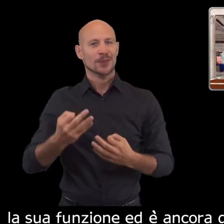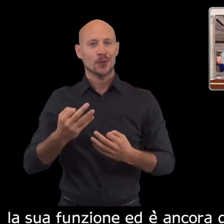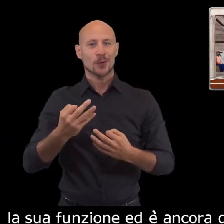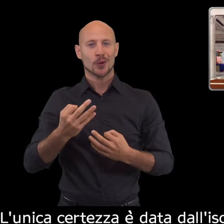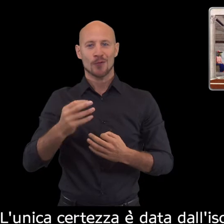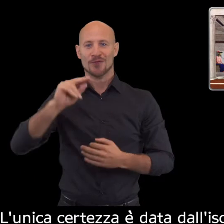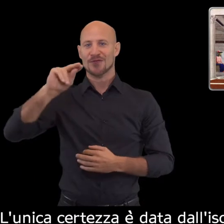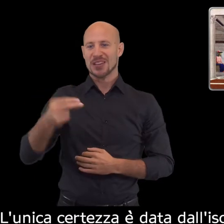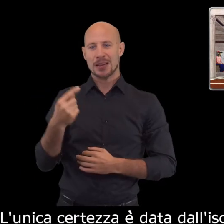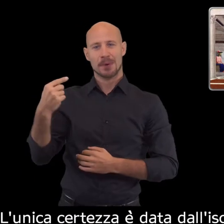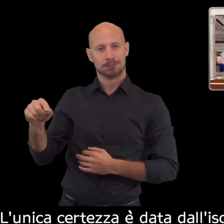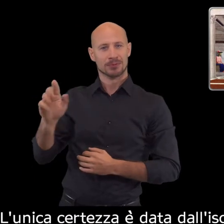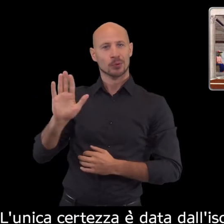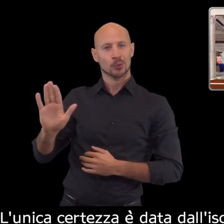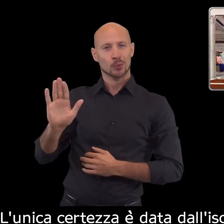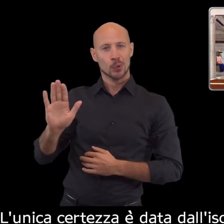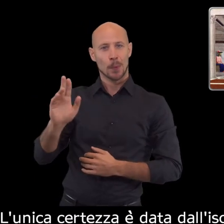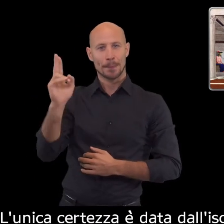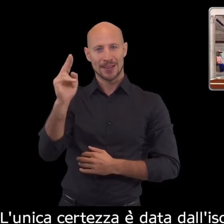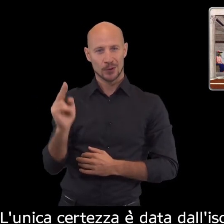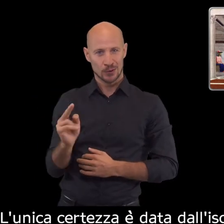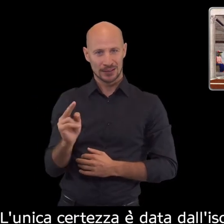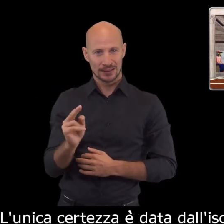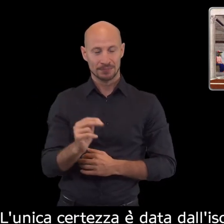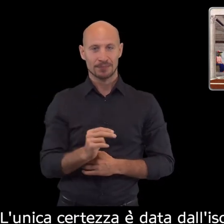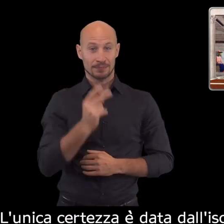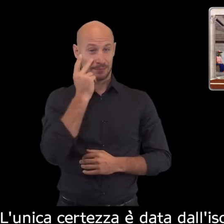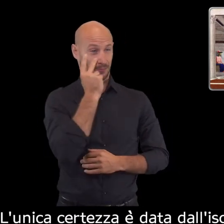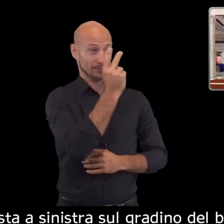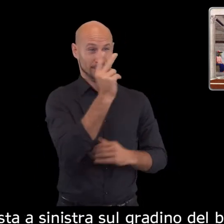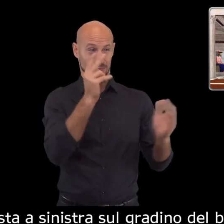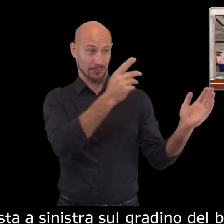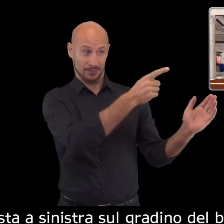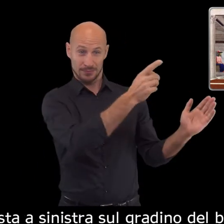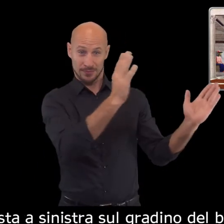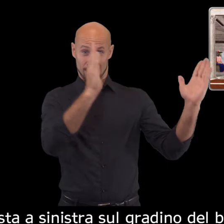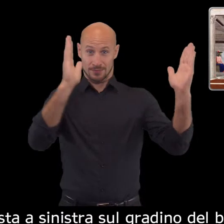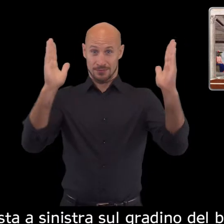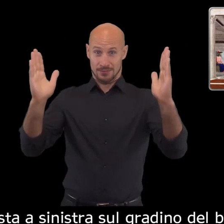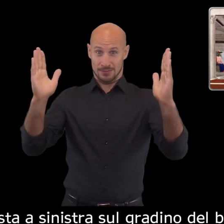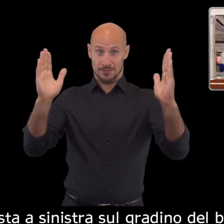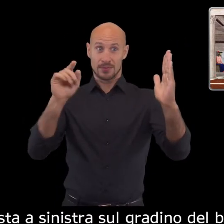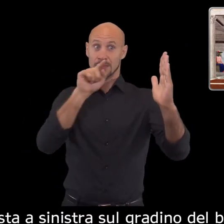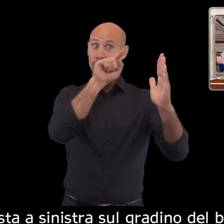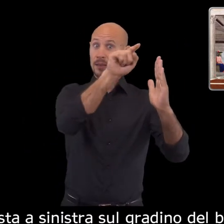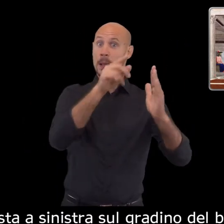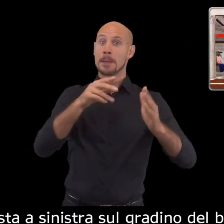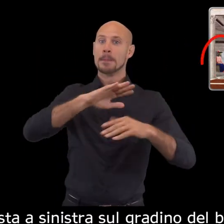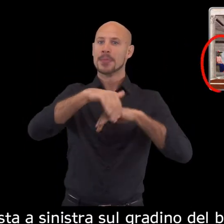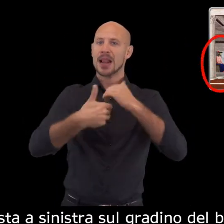L'unica certezza è data dall'iscrizione con la firma dell'autore, posta a sinistra sul gradino del basamento, al di sotto del